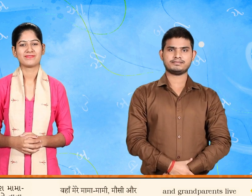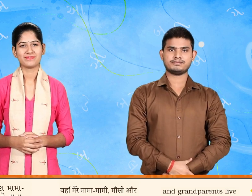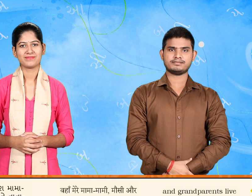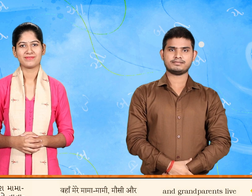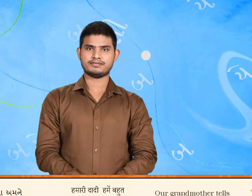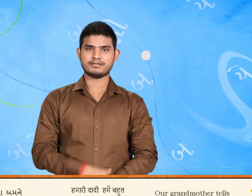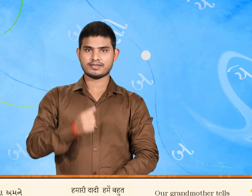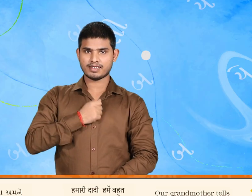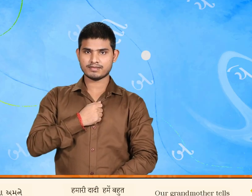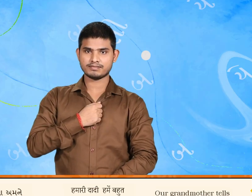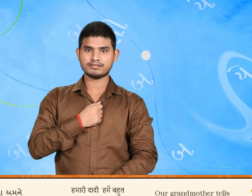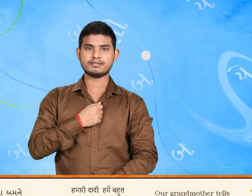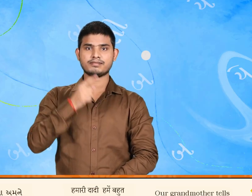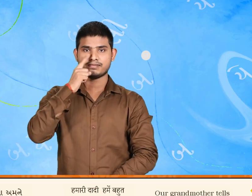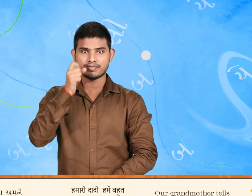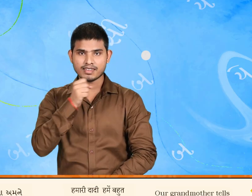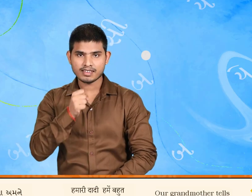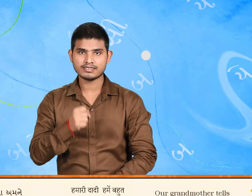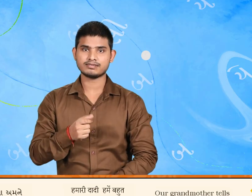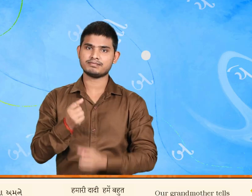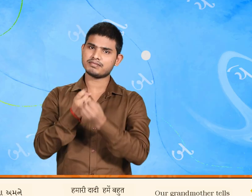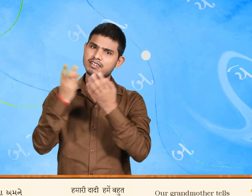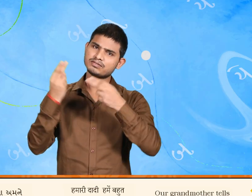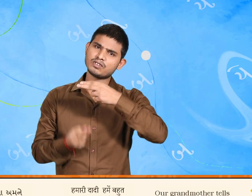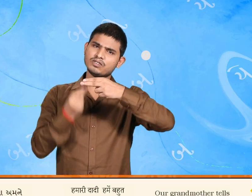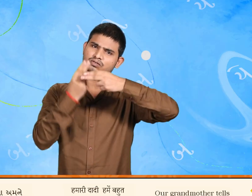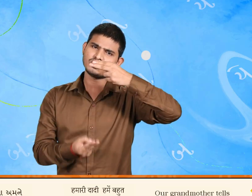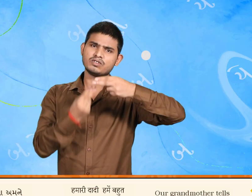મારા દાદી માં અમને વારતાઓ કહે છે